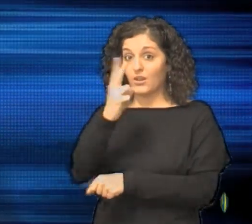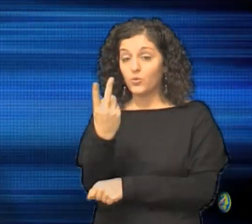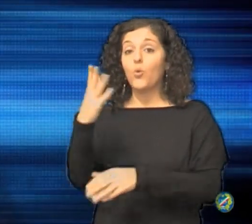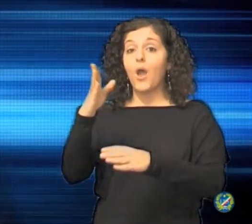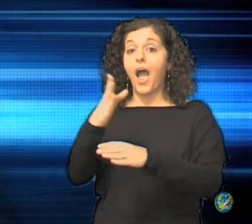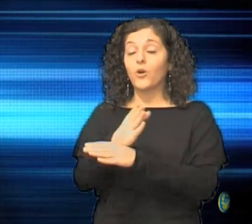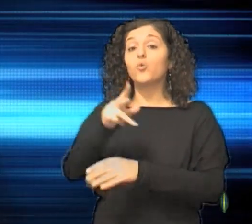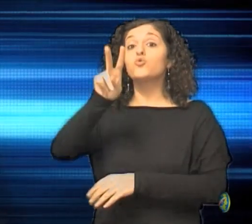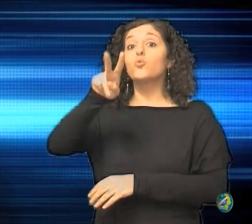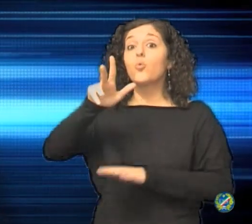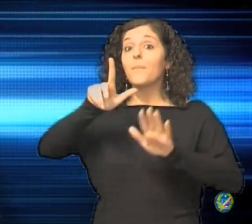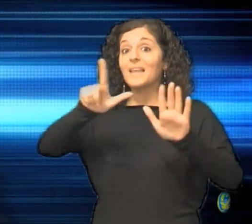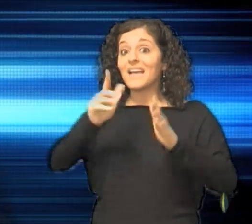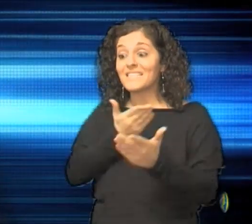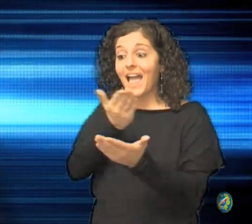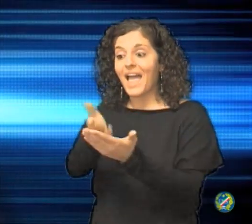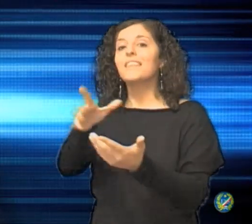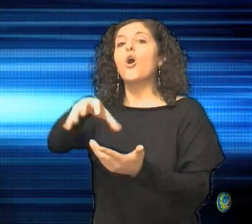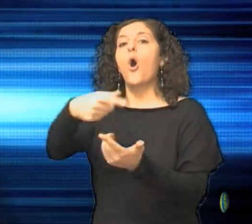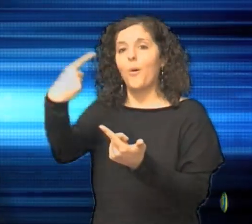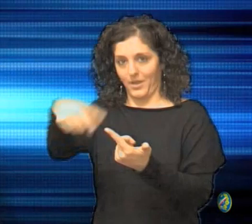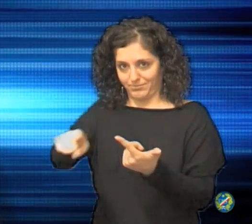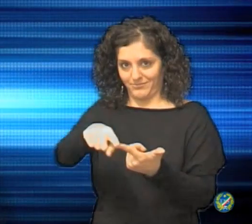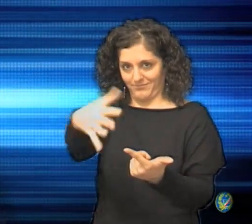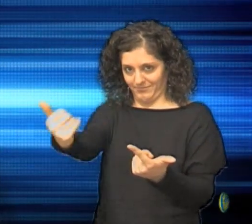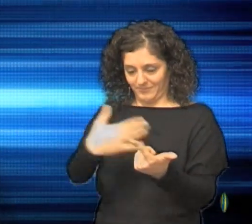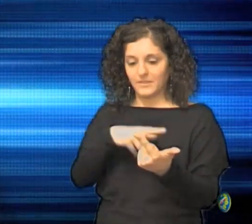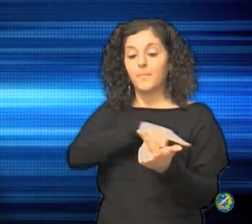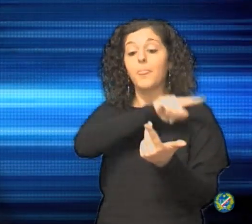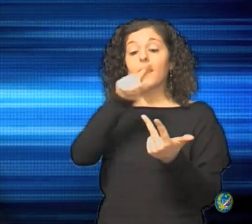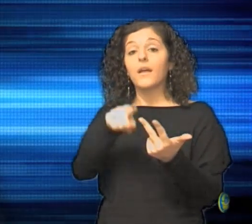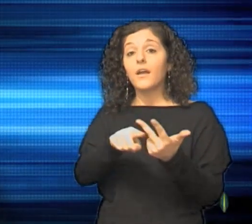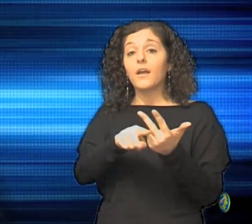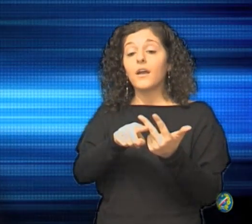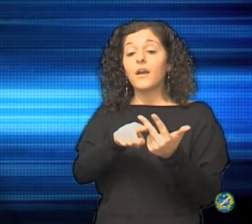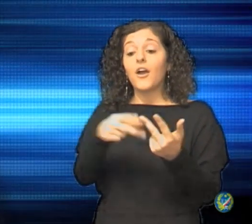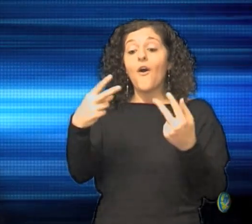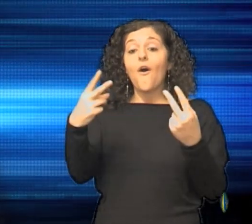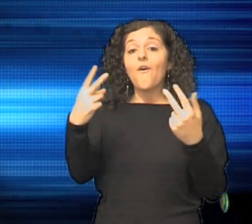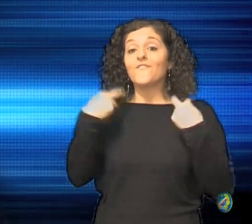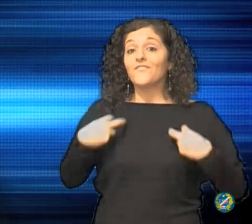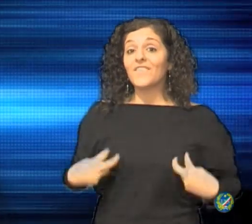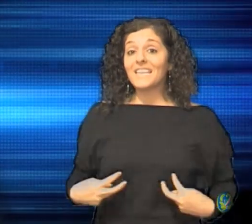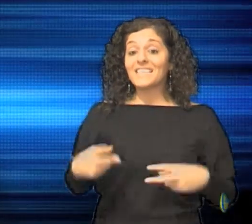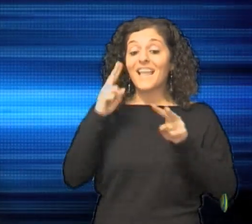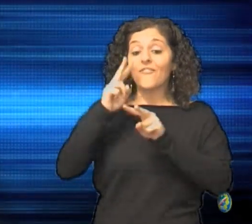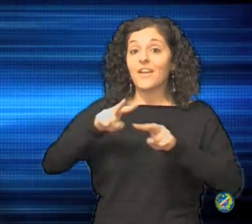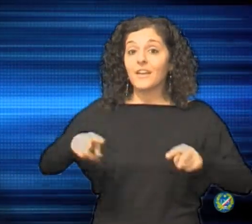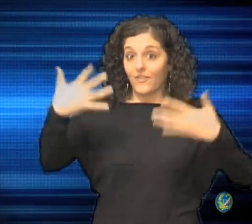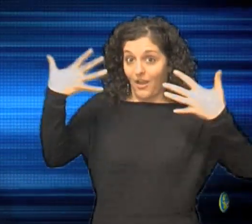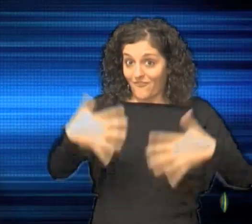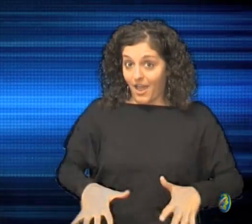2007, copia del verbale della visita di verifica effettuata,